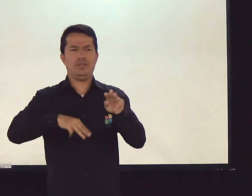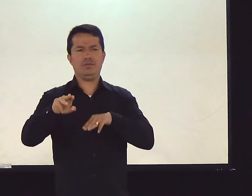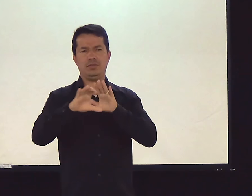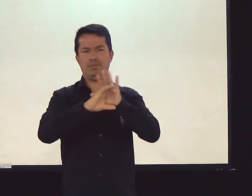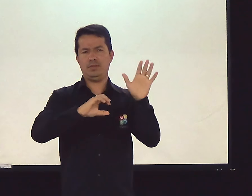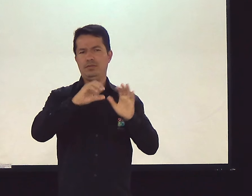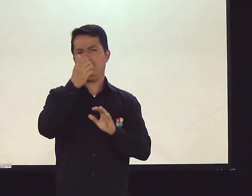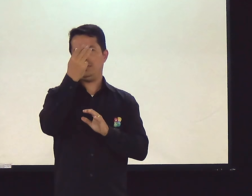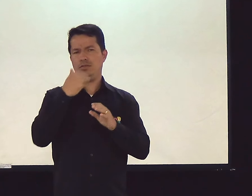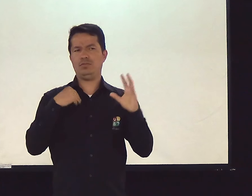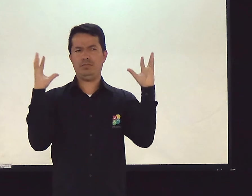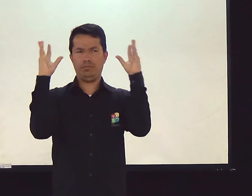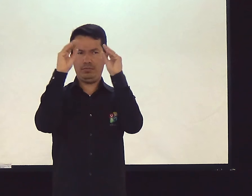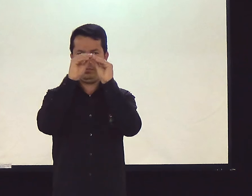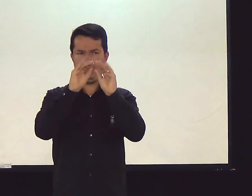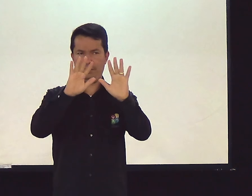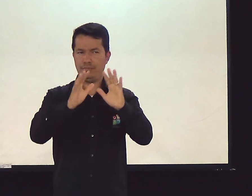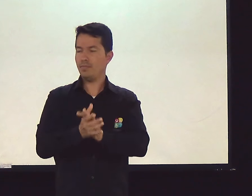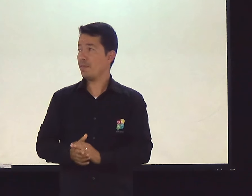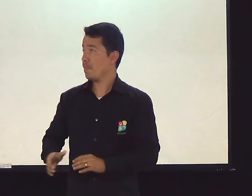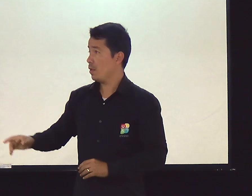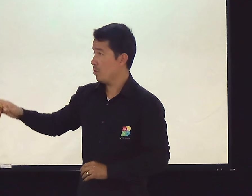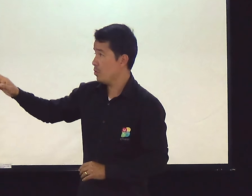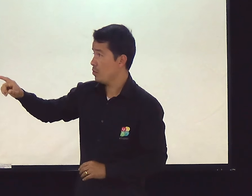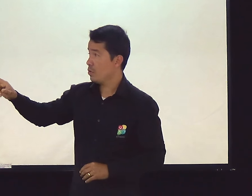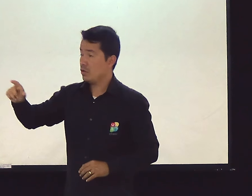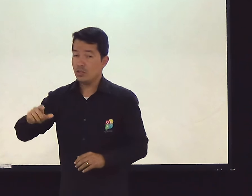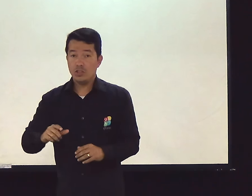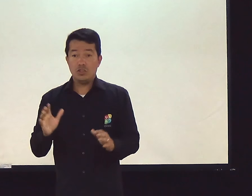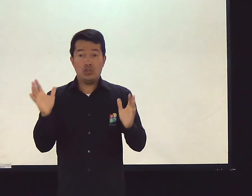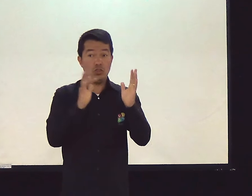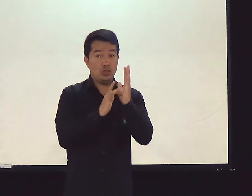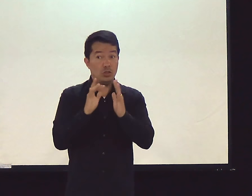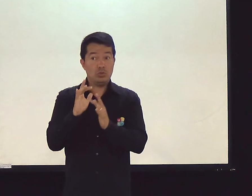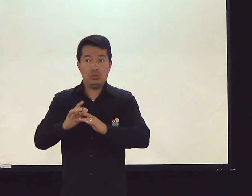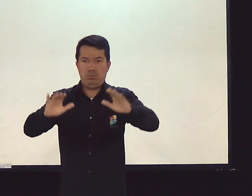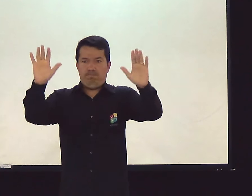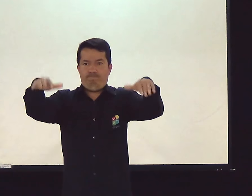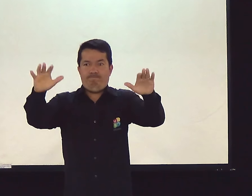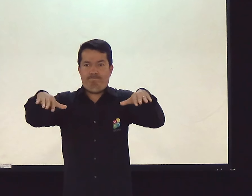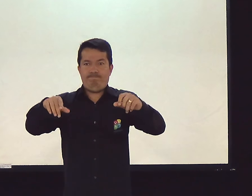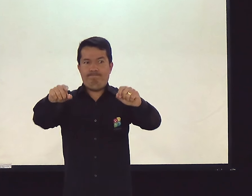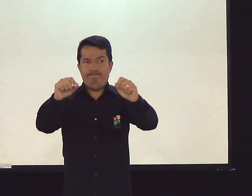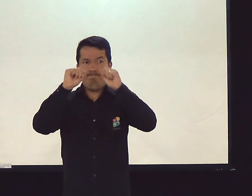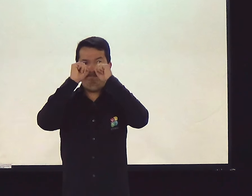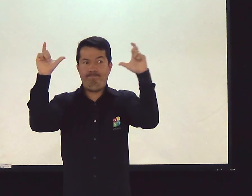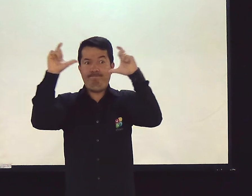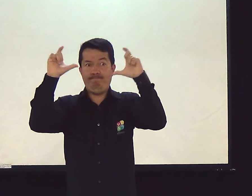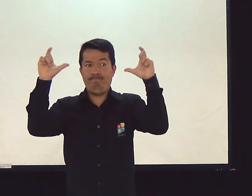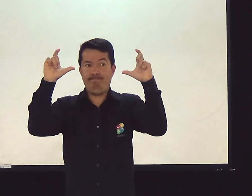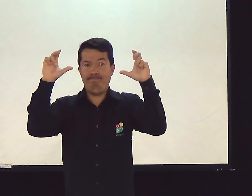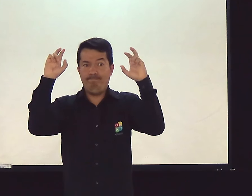Deixa eu explicar para vocês esse capítulo de Marcos, né? A gente já faz a leitura. Jesus chamou o povo, né?